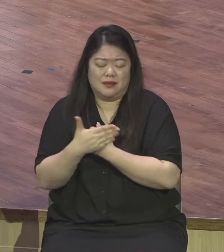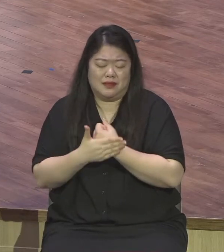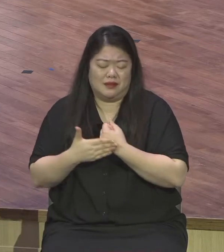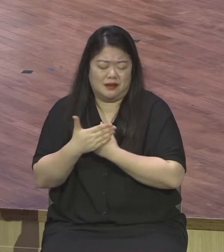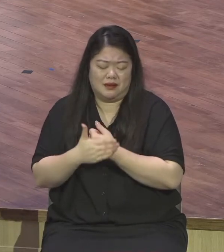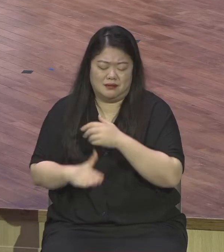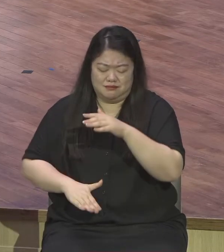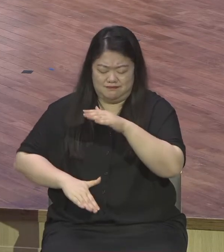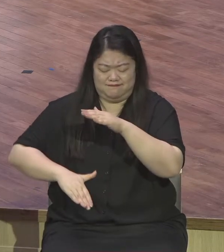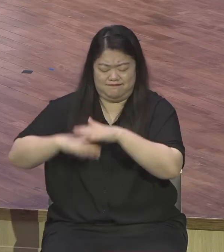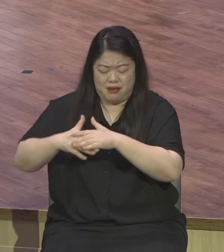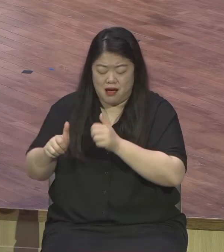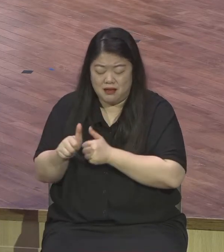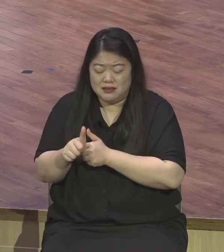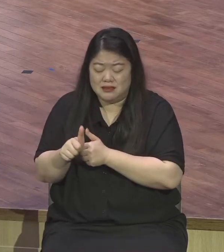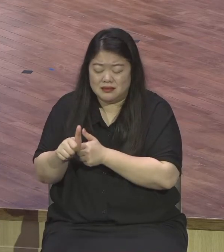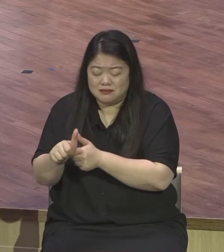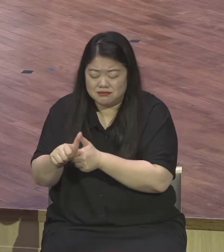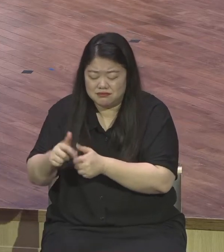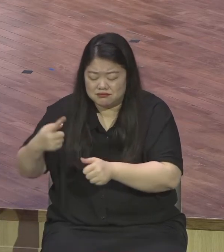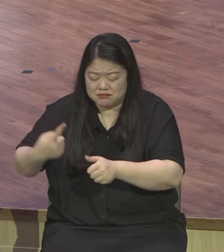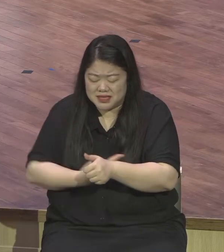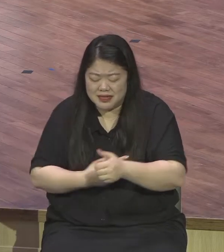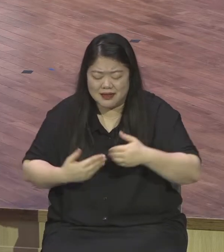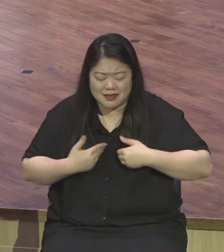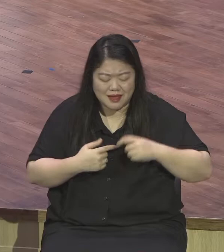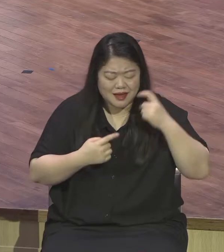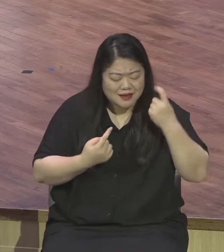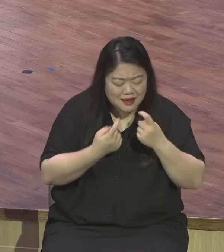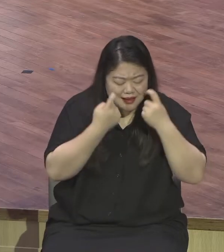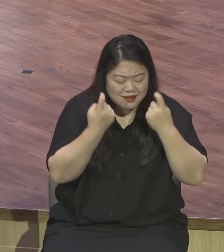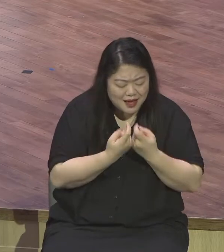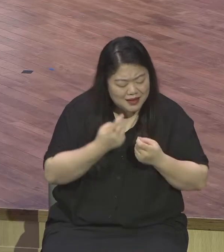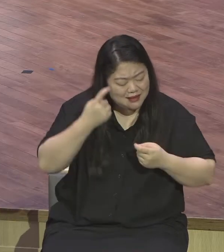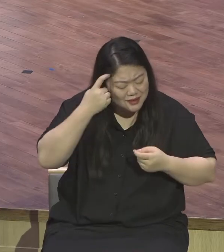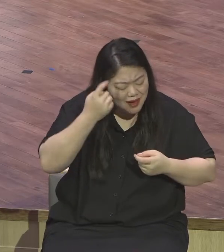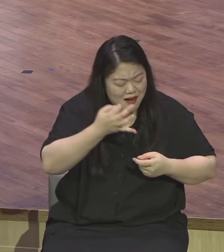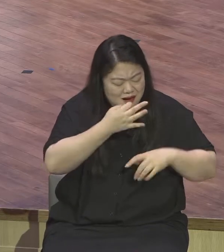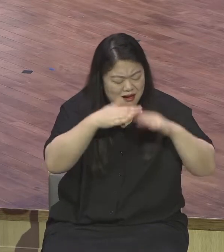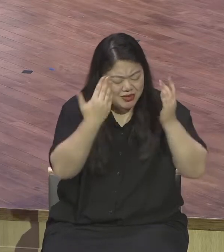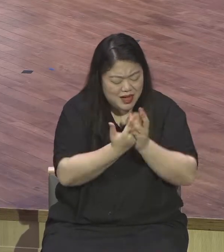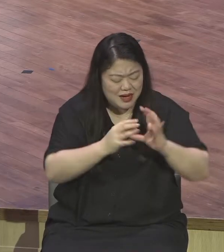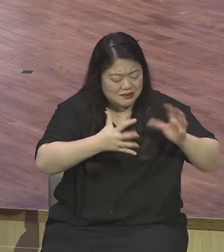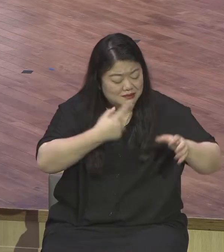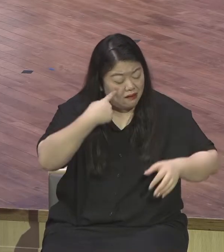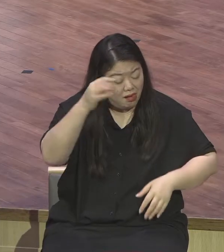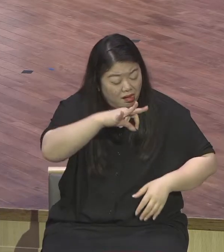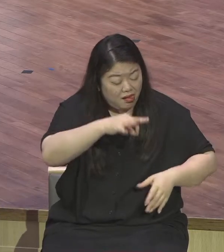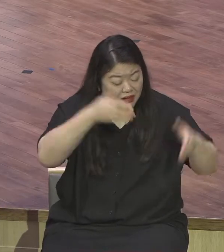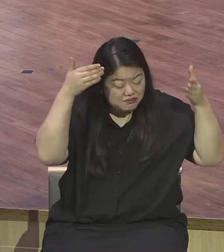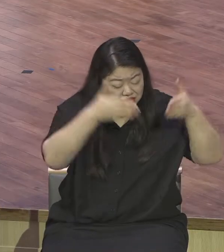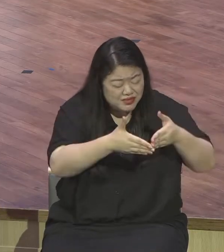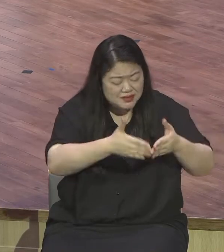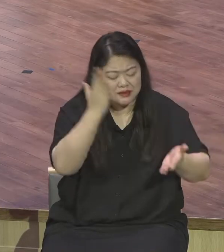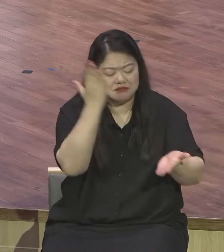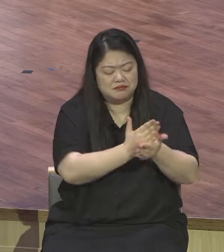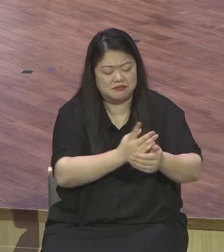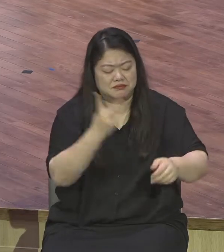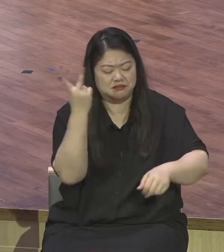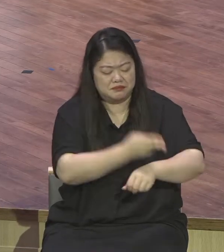내 경험이 아니라 은혜가 이끄는 신앙생활을 하게 하여 조사사 그래서 하나님이 내게 기회를